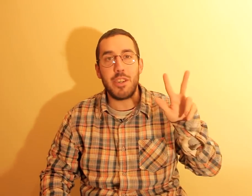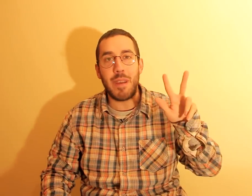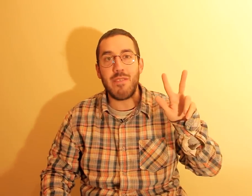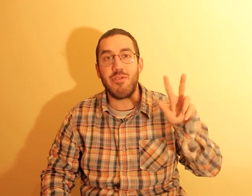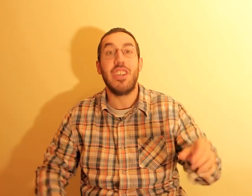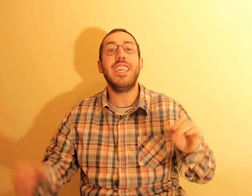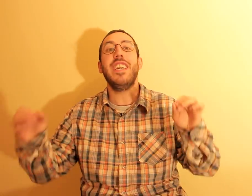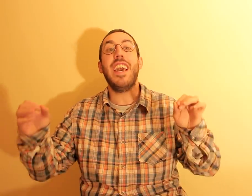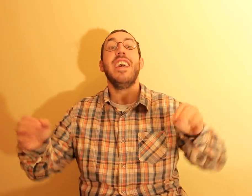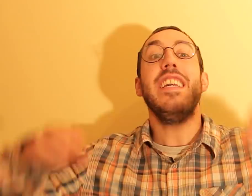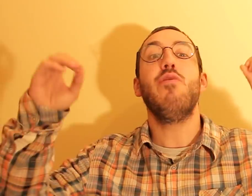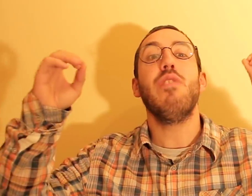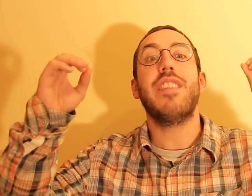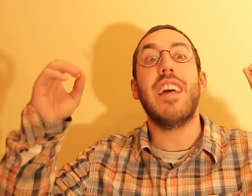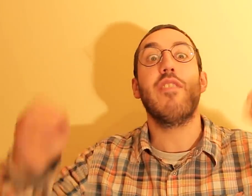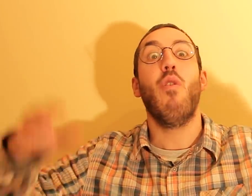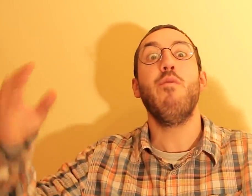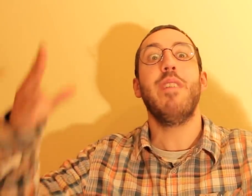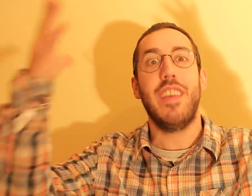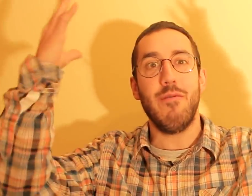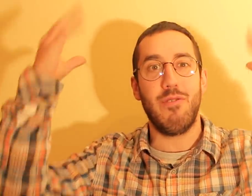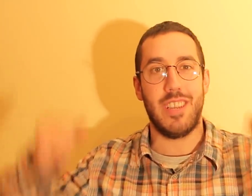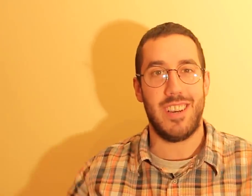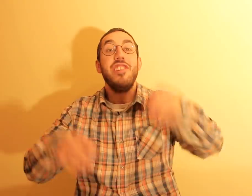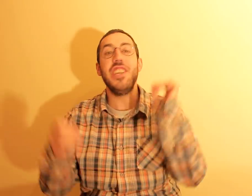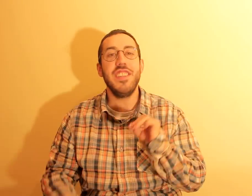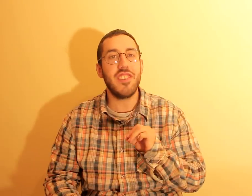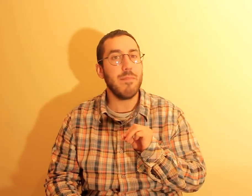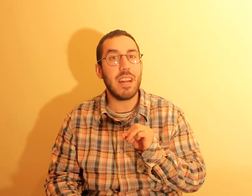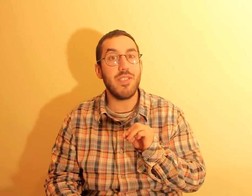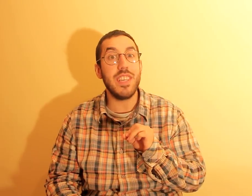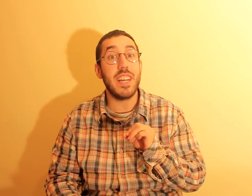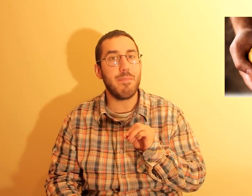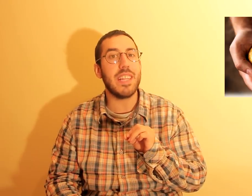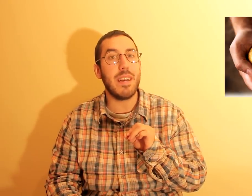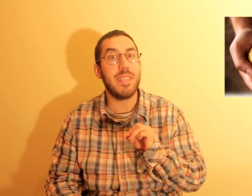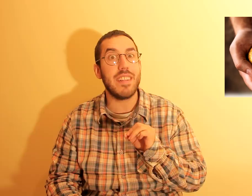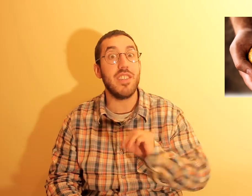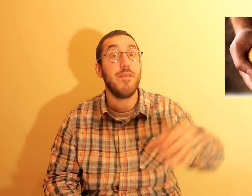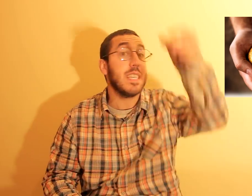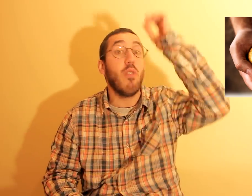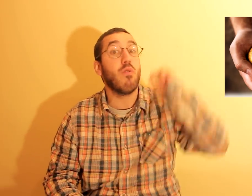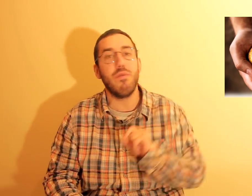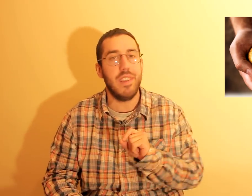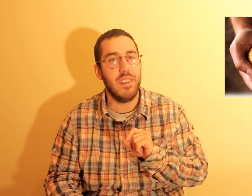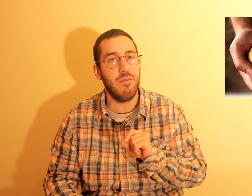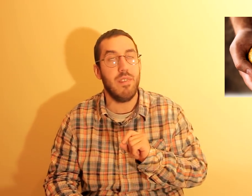mãos e é idolatrada como uma deusa. Chineses lembraram-se de querer plantar batatas na face oculta da lua.